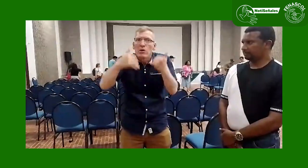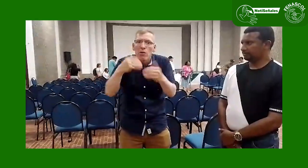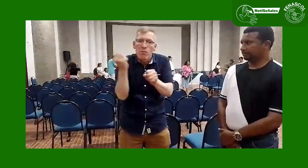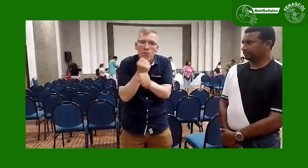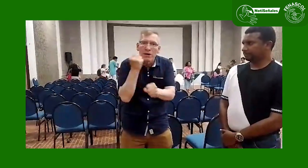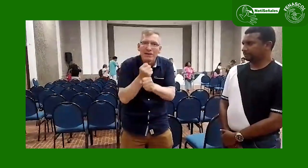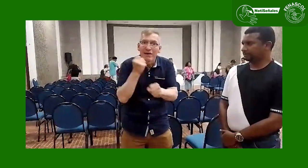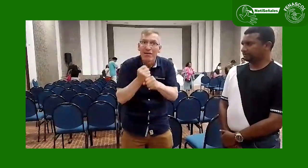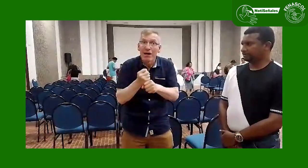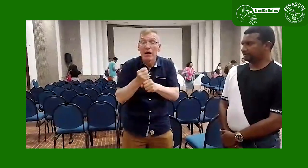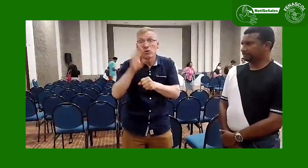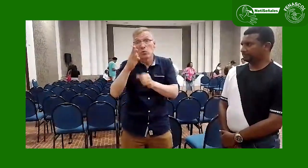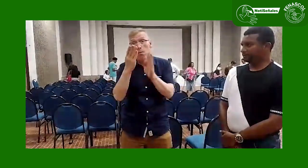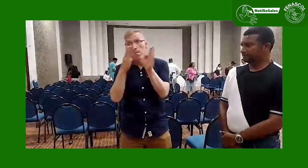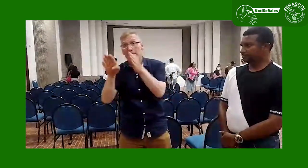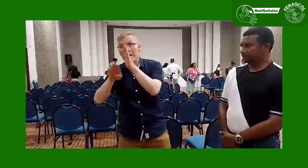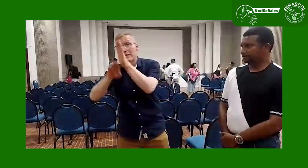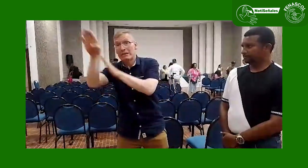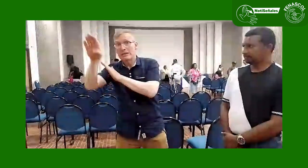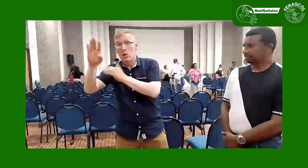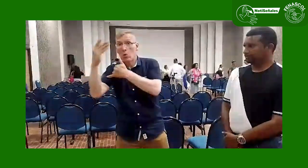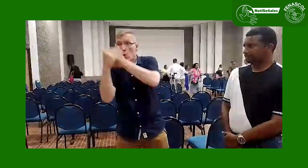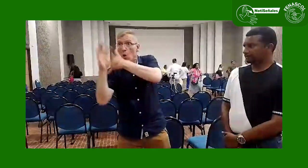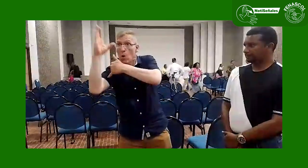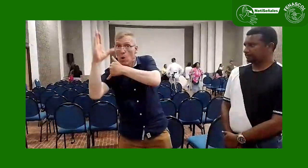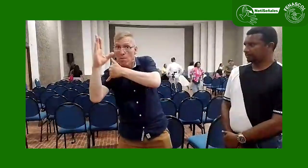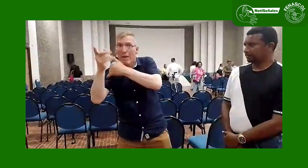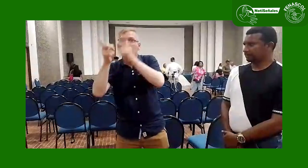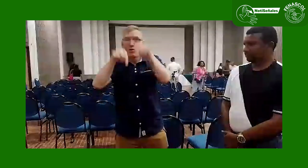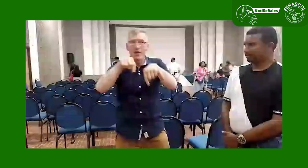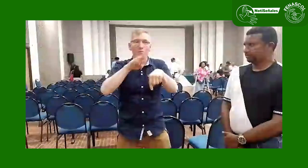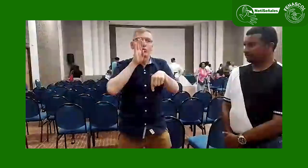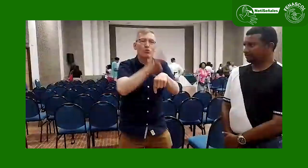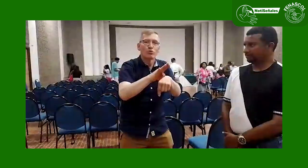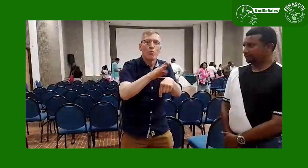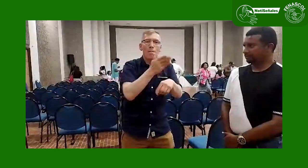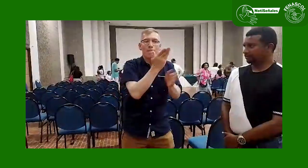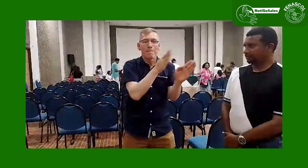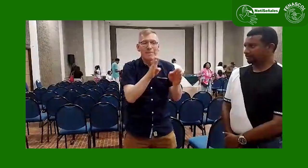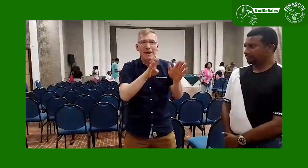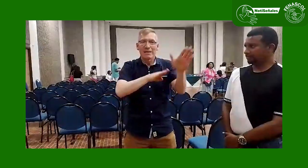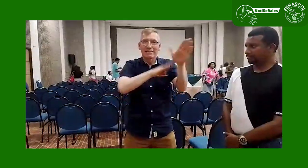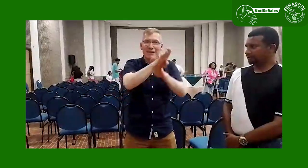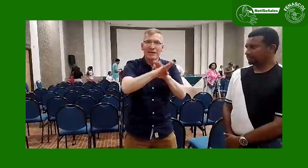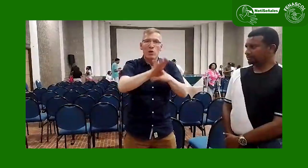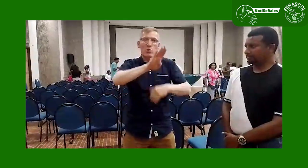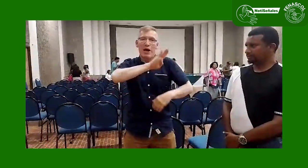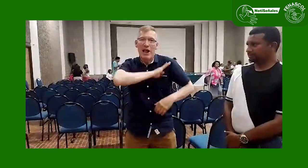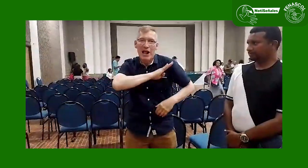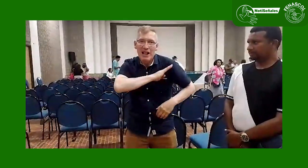trabajo conjunto entre el Plan de Desarrollo Nacional con los planes de desarrollo de las alcaldías y departamentos.